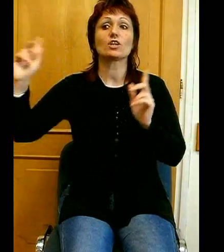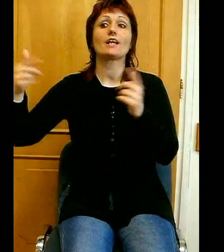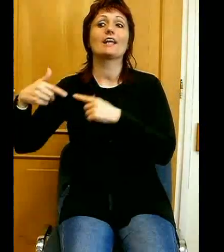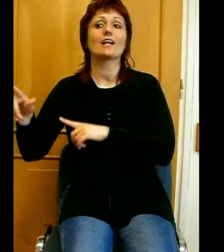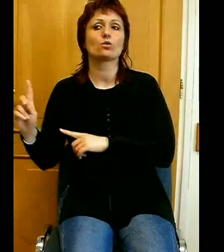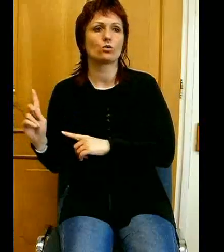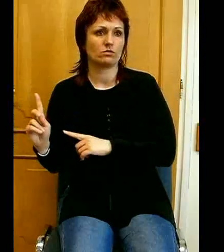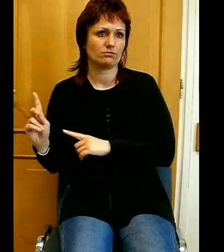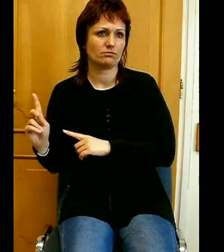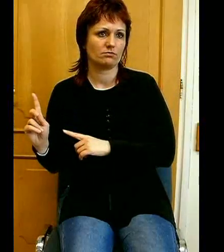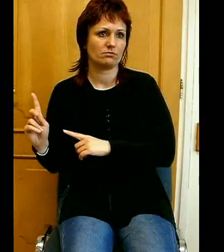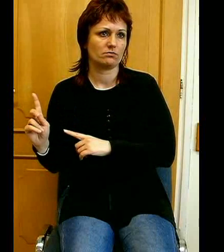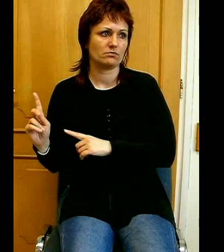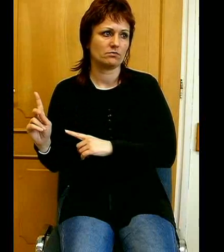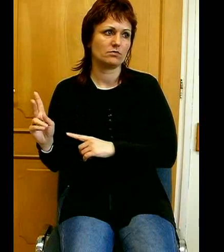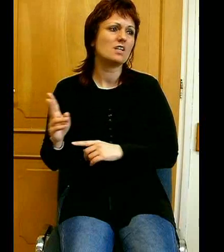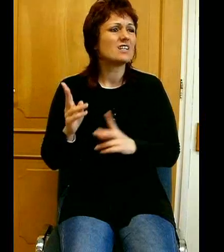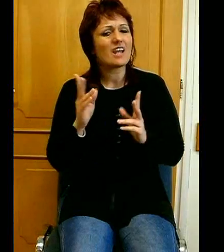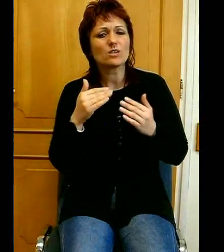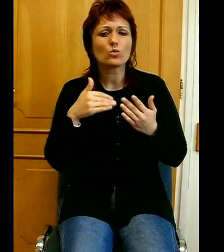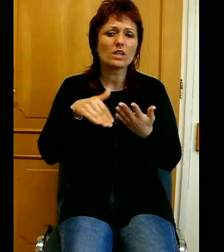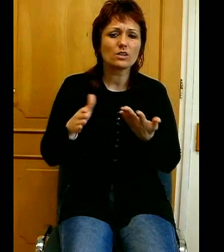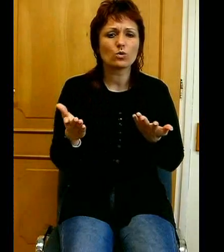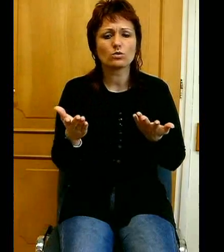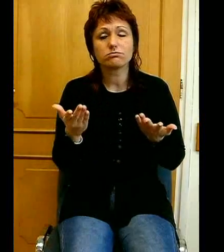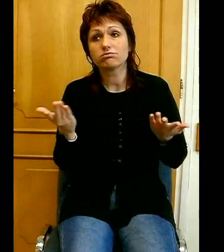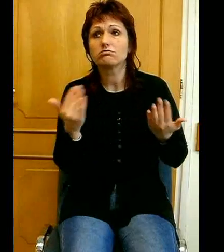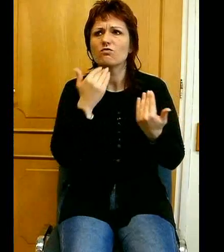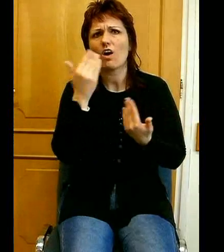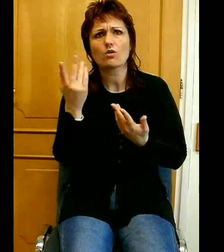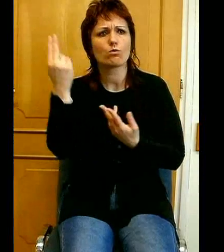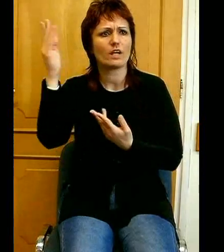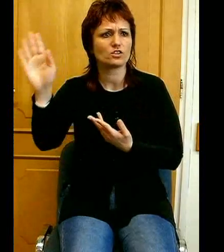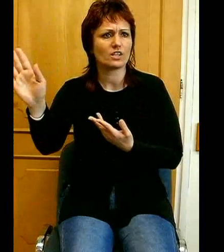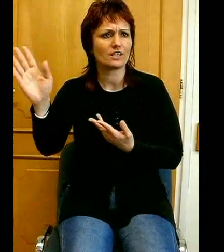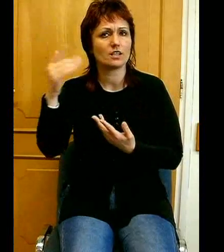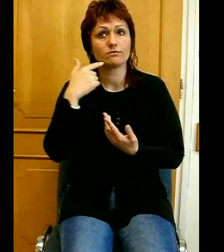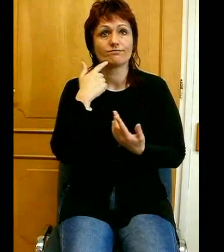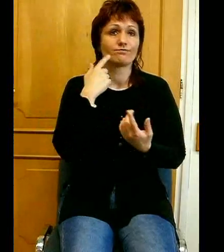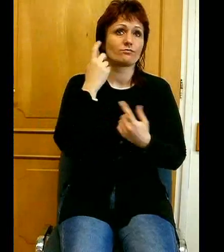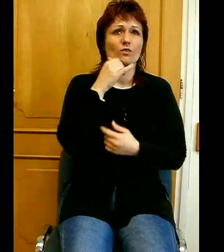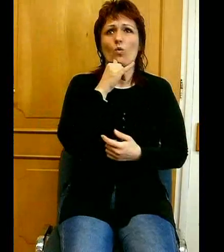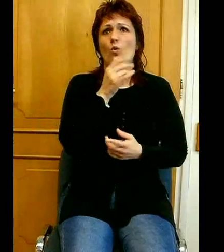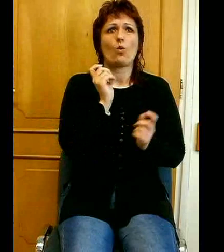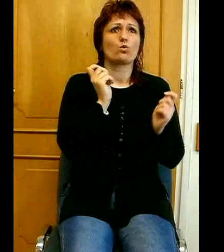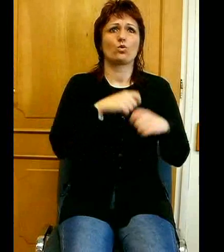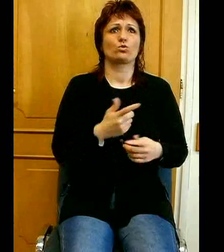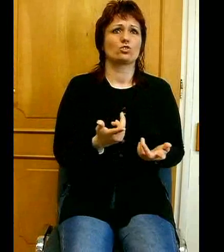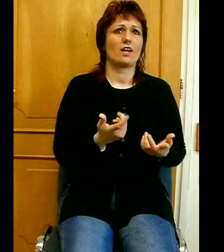valljuk be Istennek, hogy uram fogalmam sincs, hogy most hogy kellene döntenem. Tulajdonképpen ez van a nehéz dolog, hogy én döntsem el.